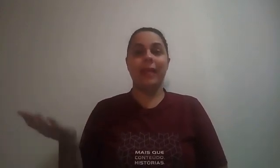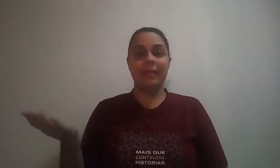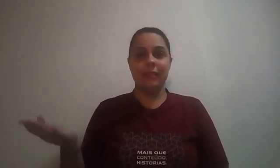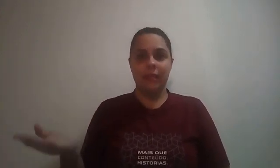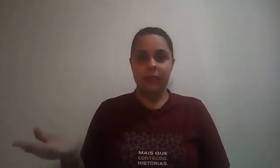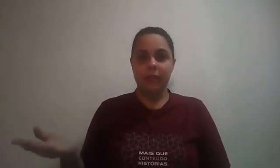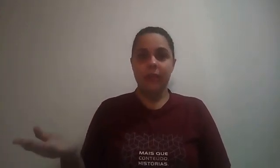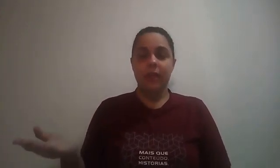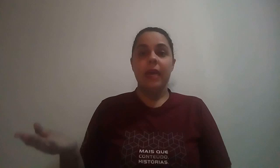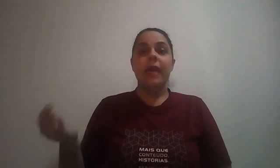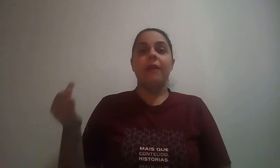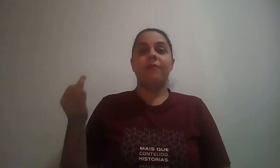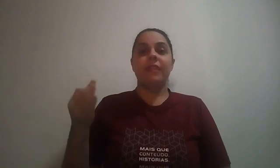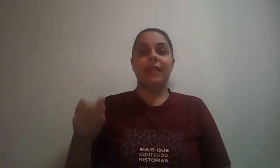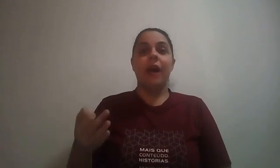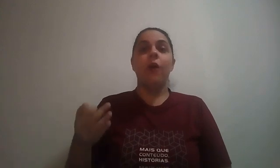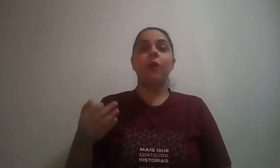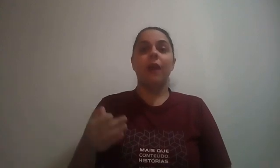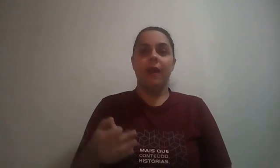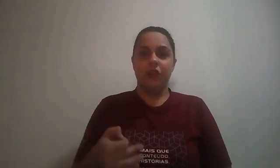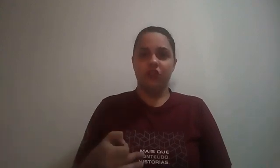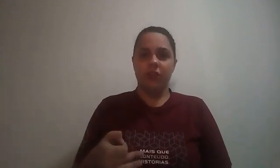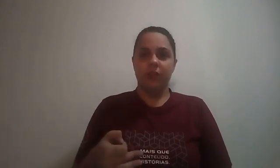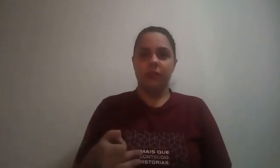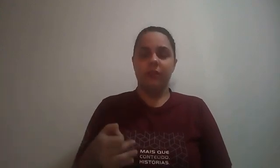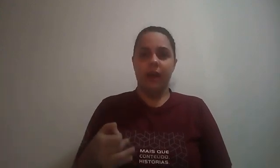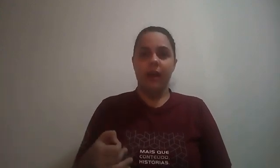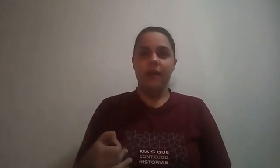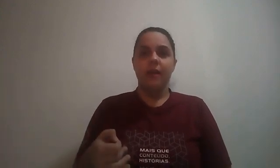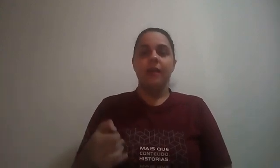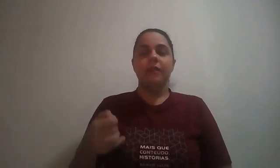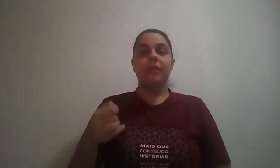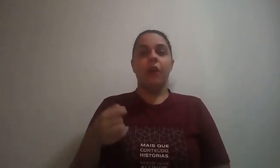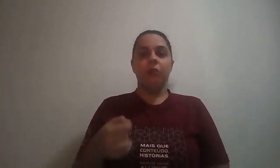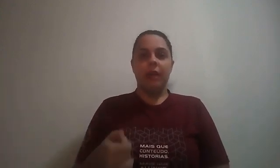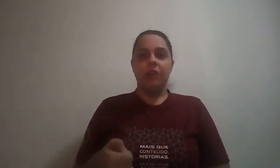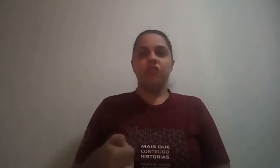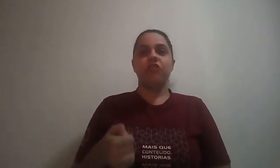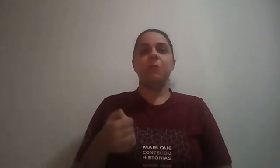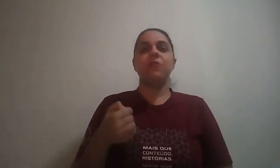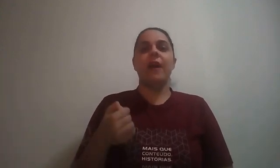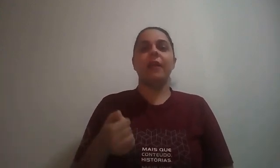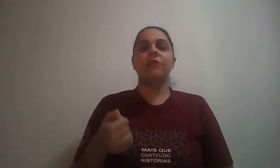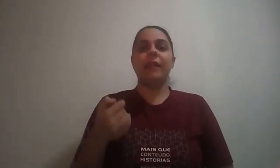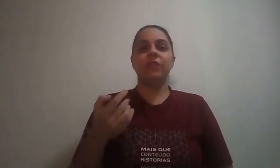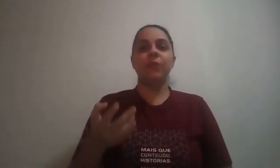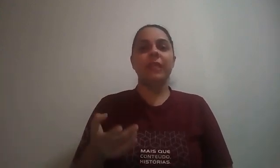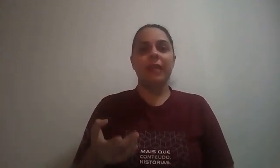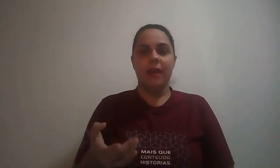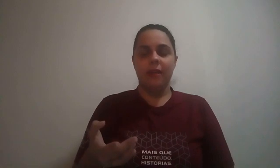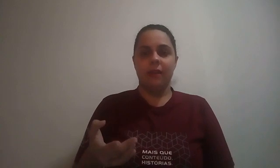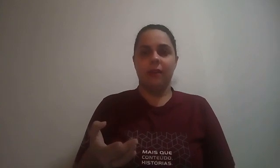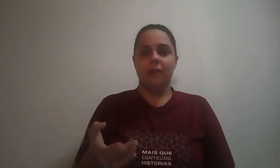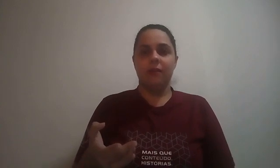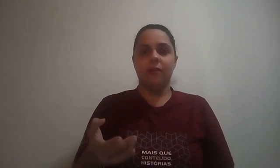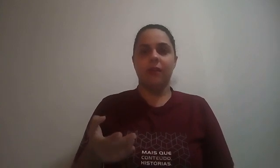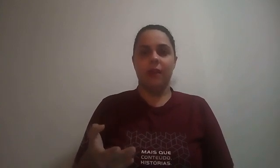nascente, será o Leste, tá? Se é o Leste, estamos falando da sua direita, ok?